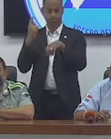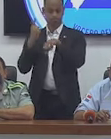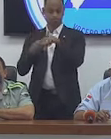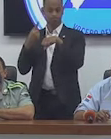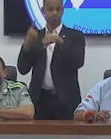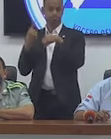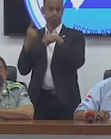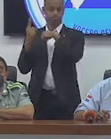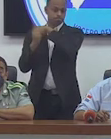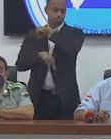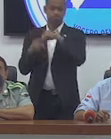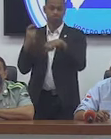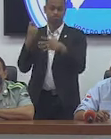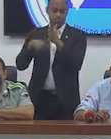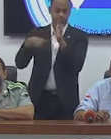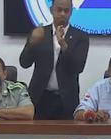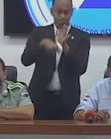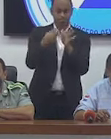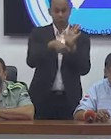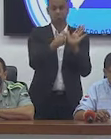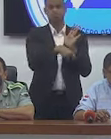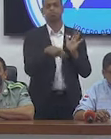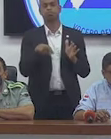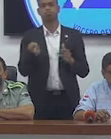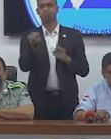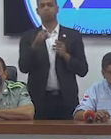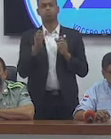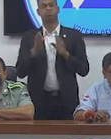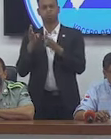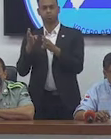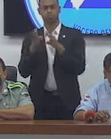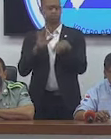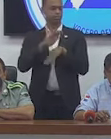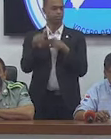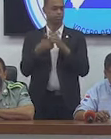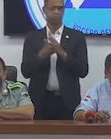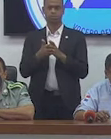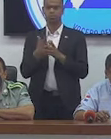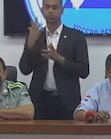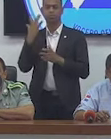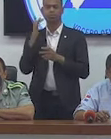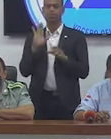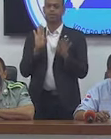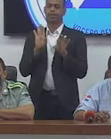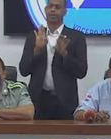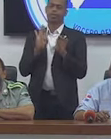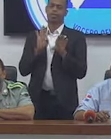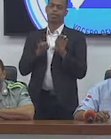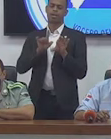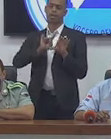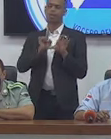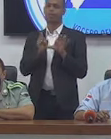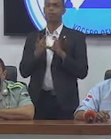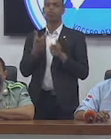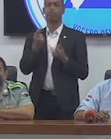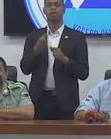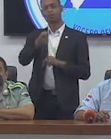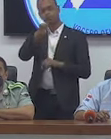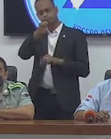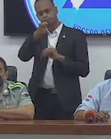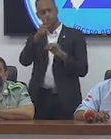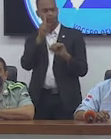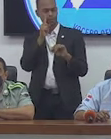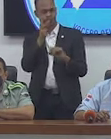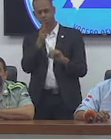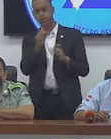se han realizado fiscalizaciones en todas las autopistas, a través, por exceso de velocidad, con el uso de radares de